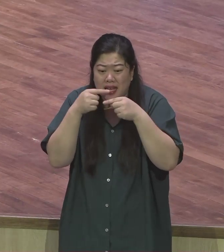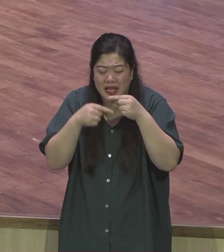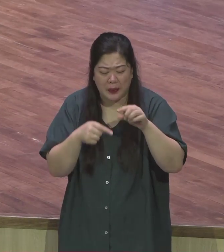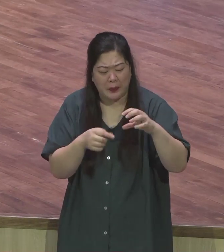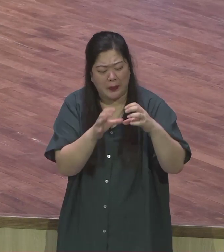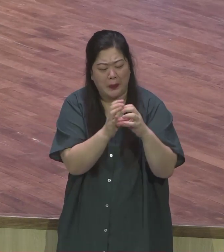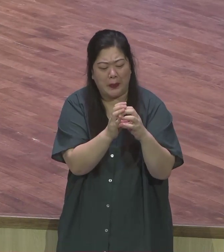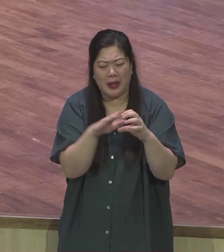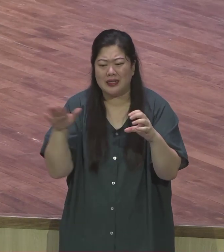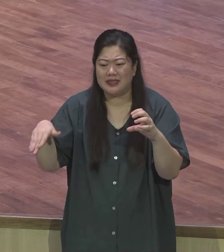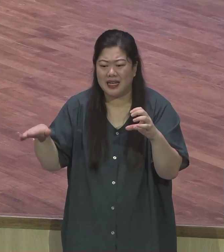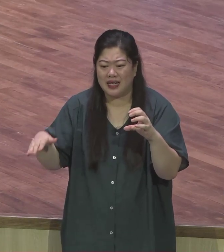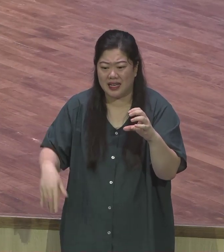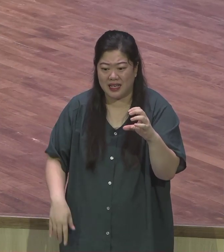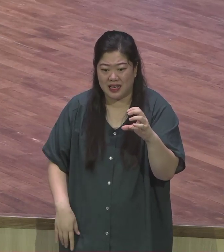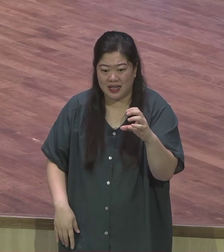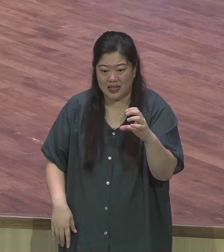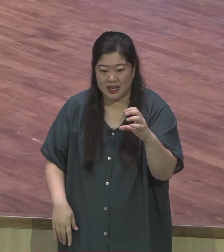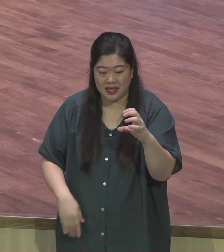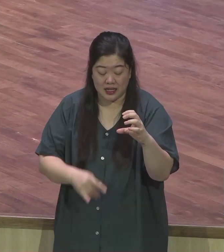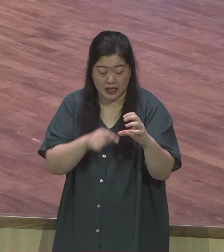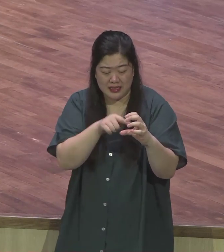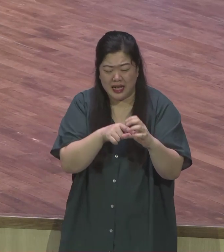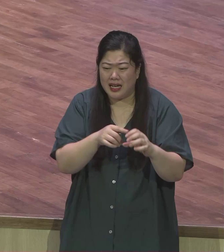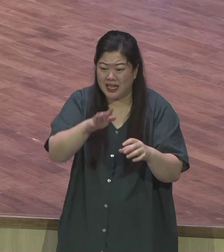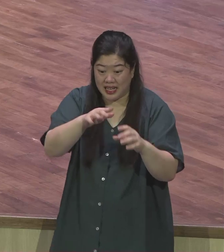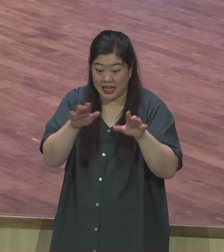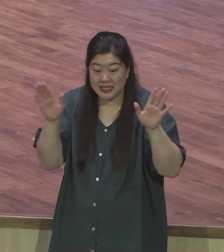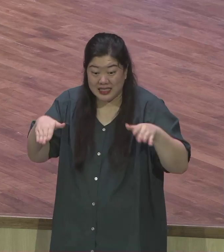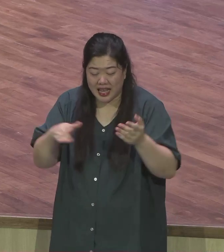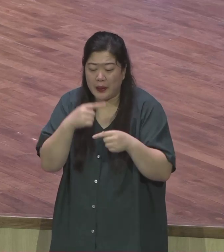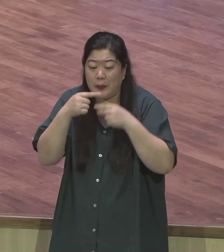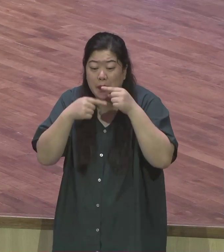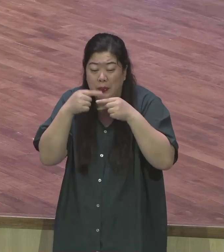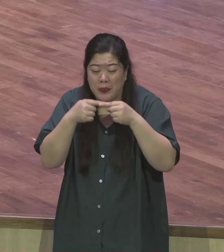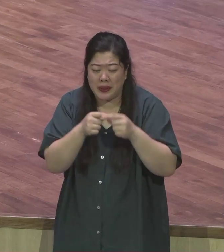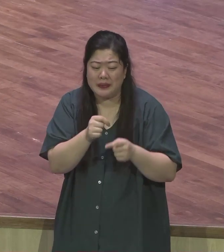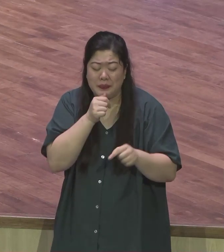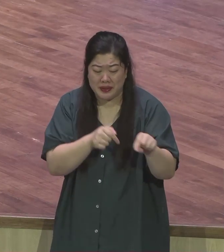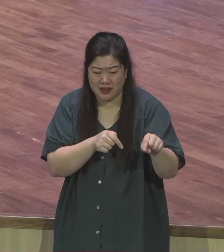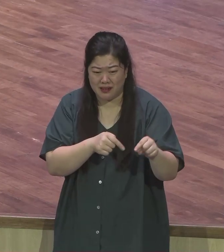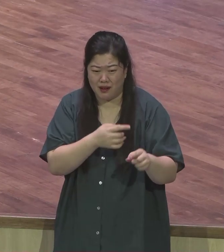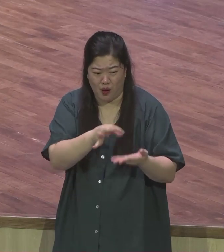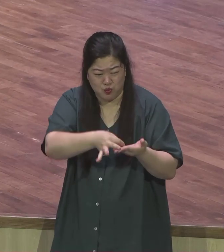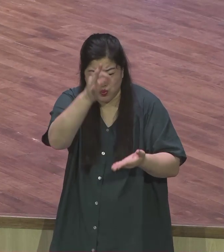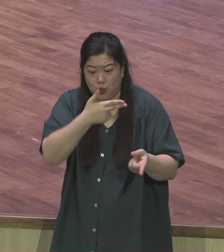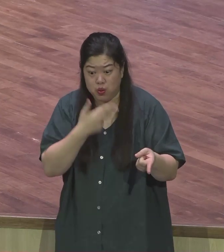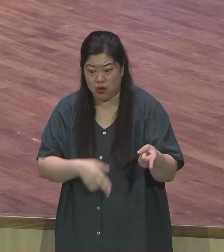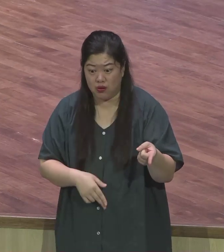향하신 하나님의 절대의 관심 절대의 간섭 절대의 보장을 의미하고 있습니다